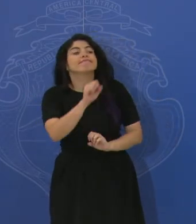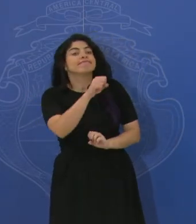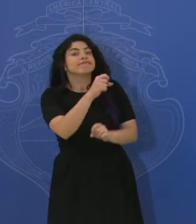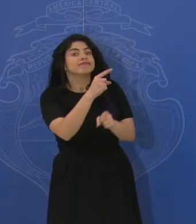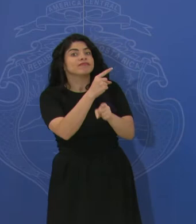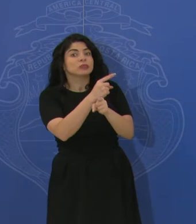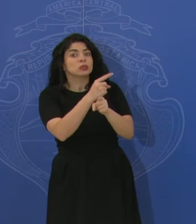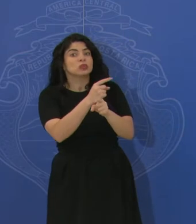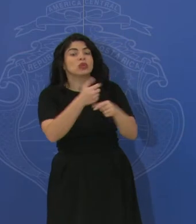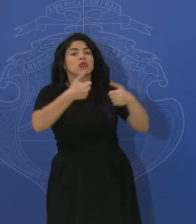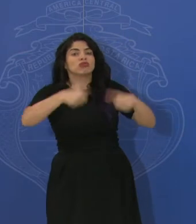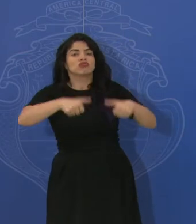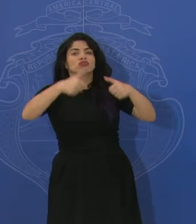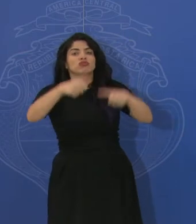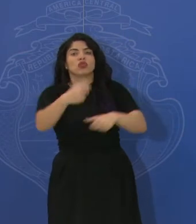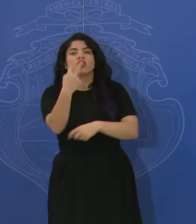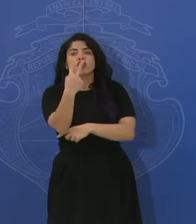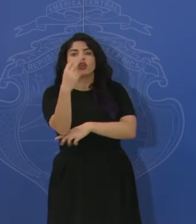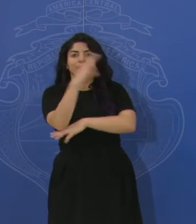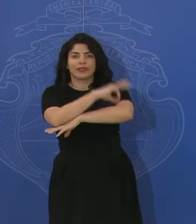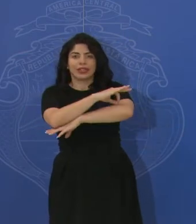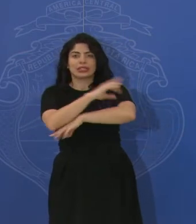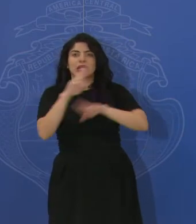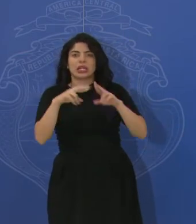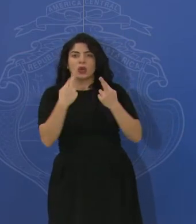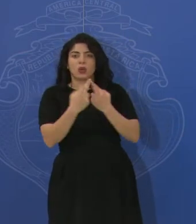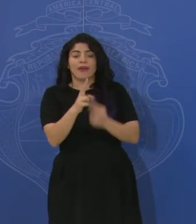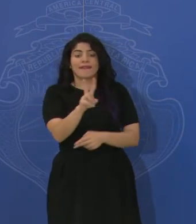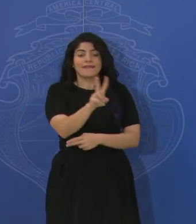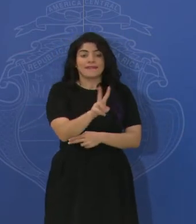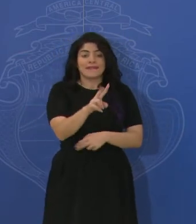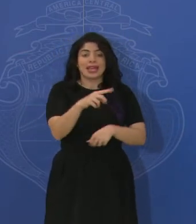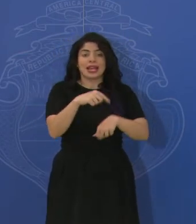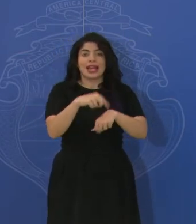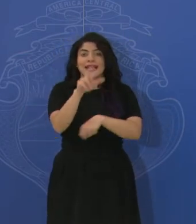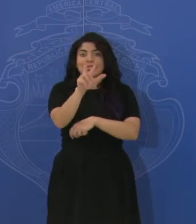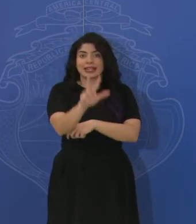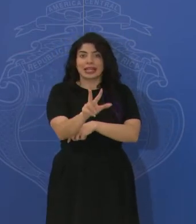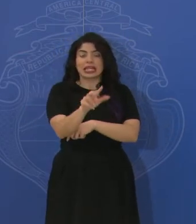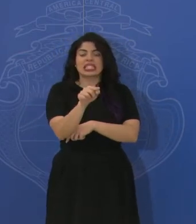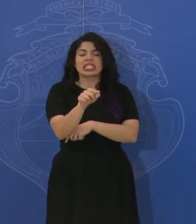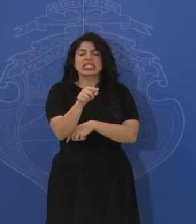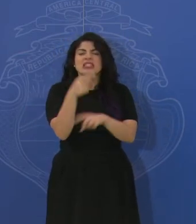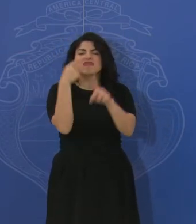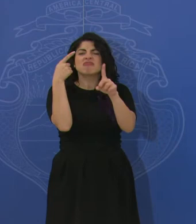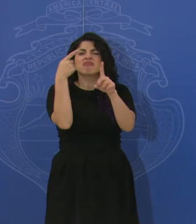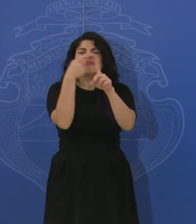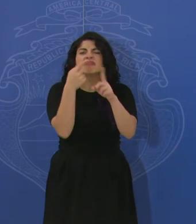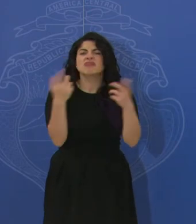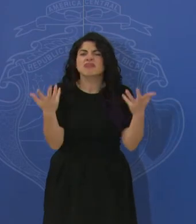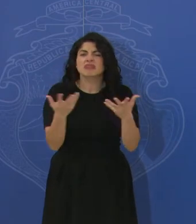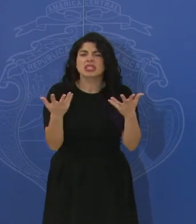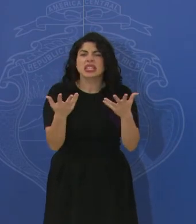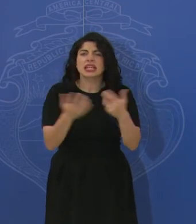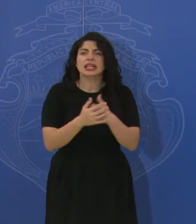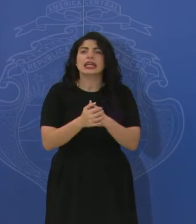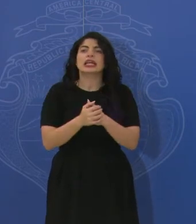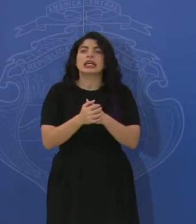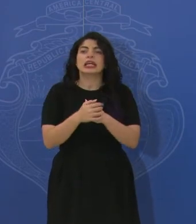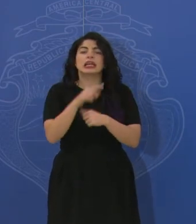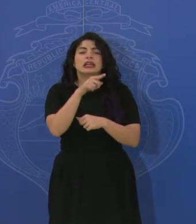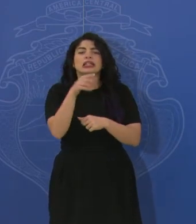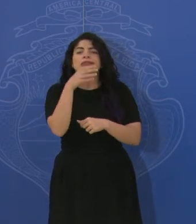se acordaron dos reuniones. Este viernes a las 3 de la tarde. En esta lo que se va a tratar de armar es a partir de las